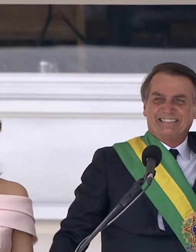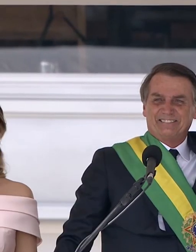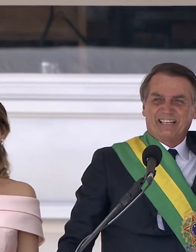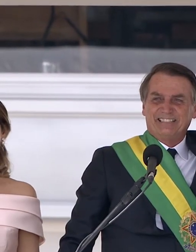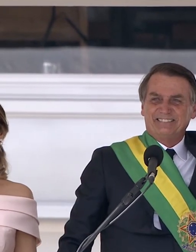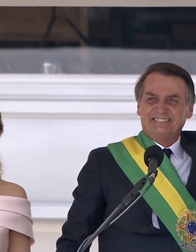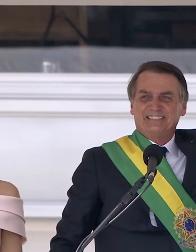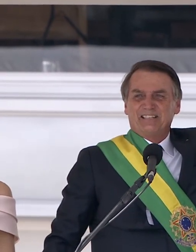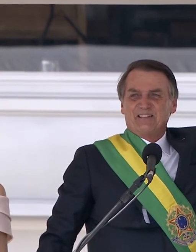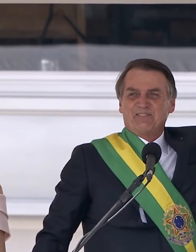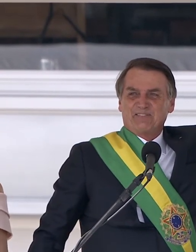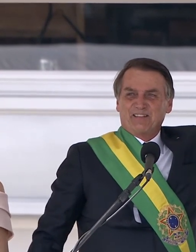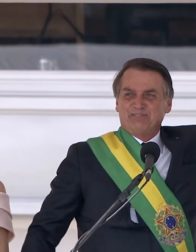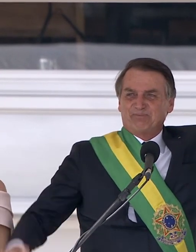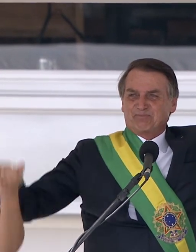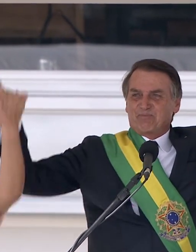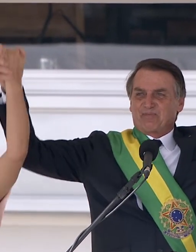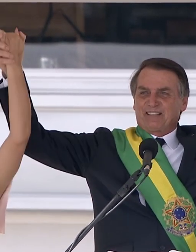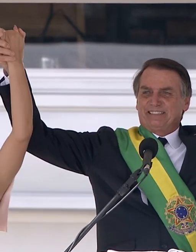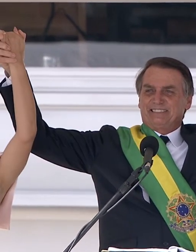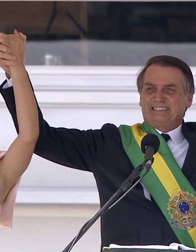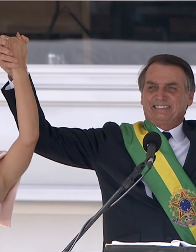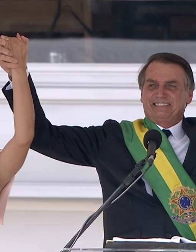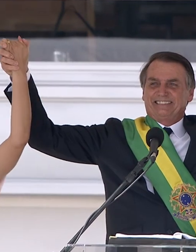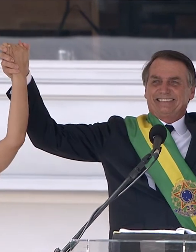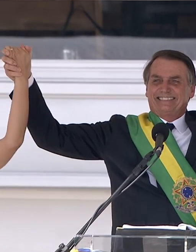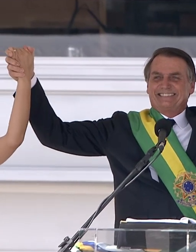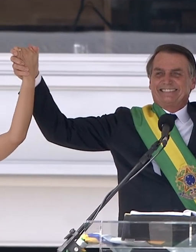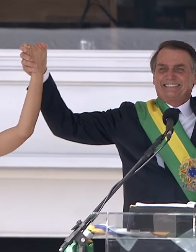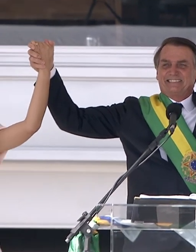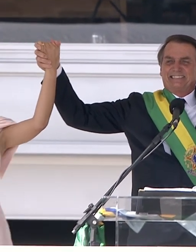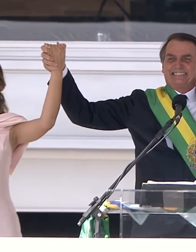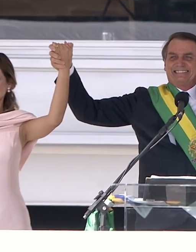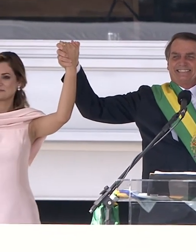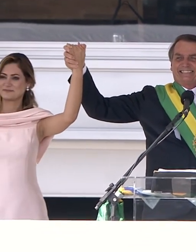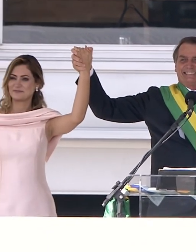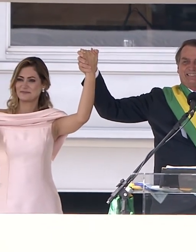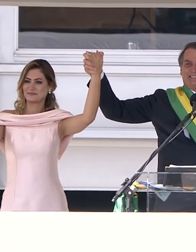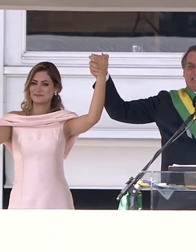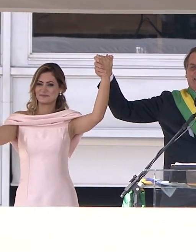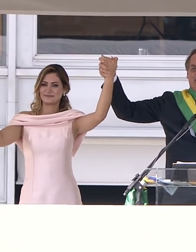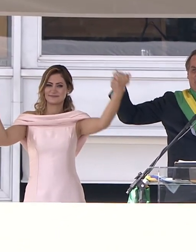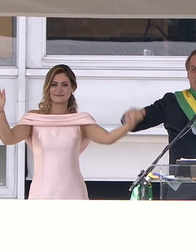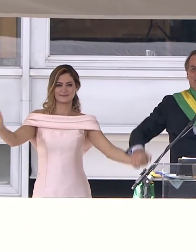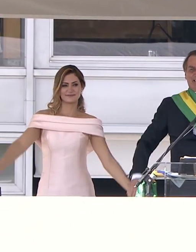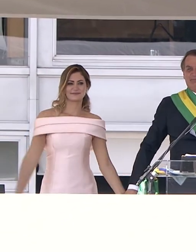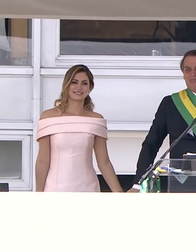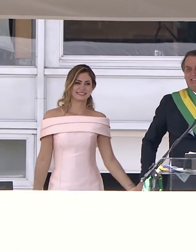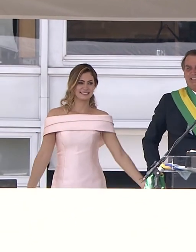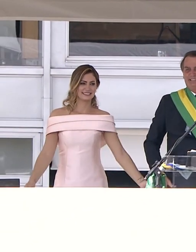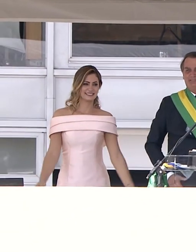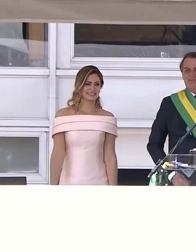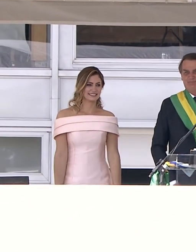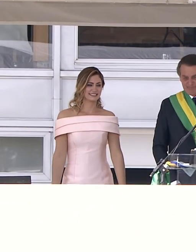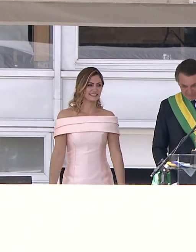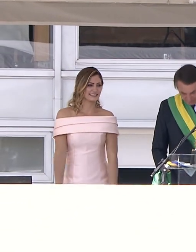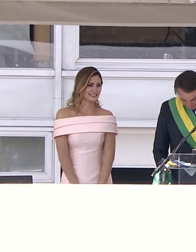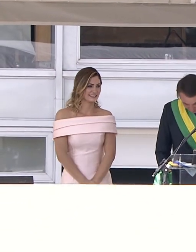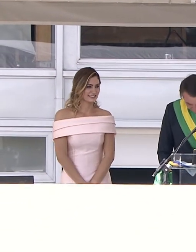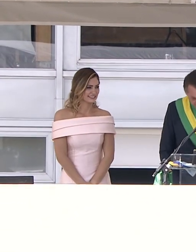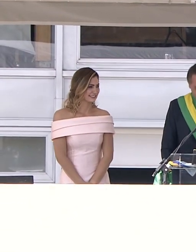Brasil acima de Deus